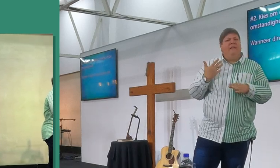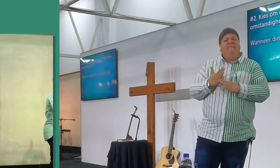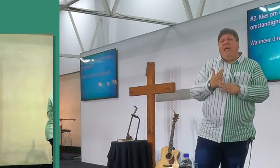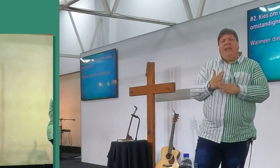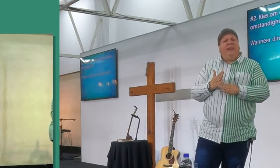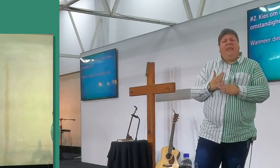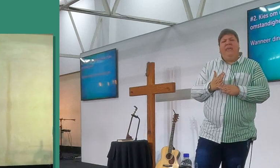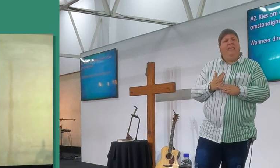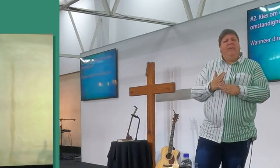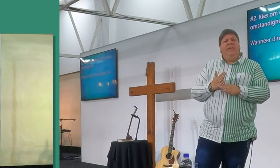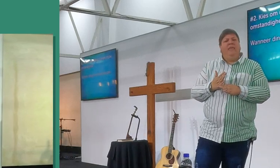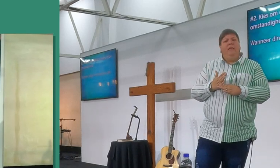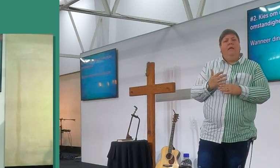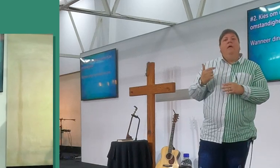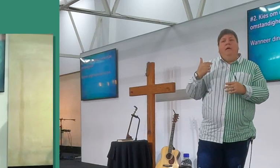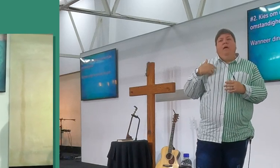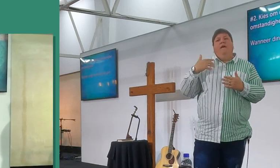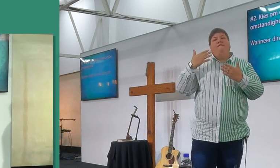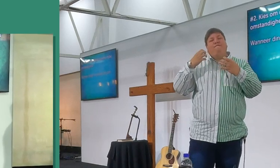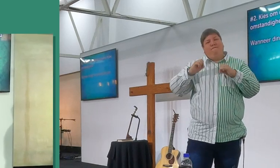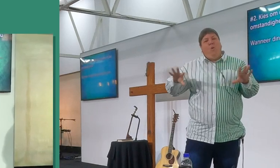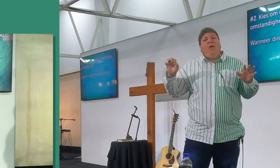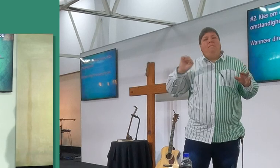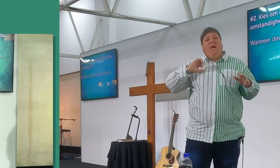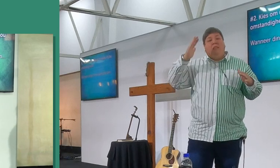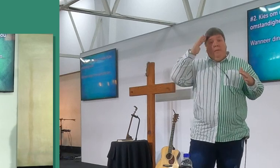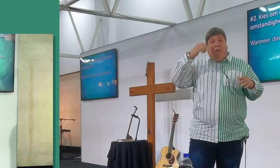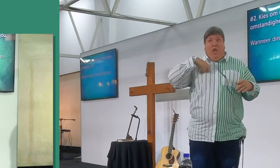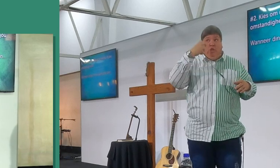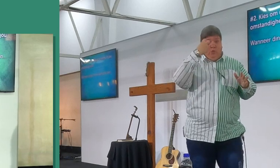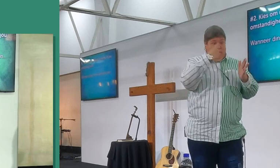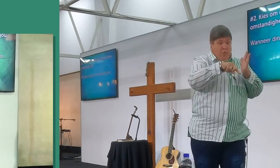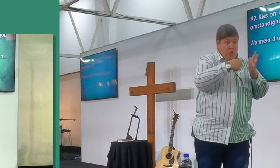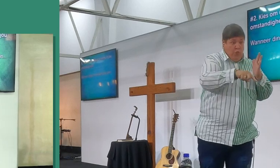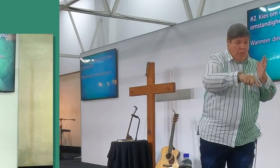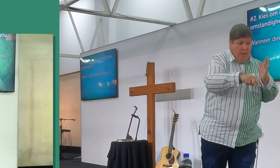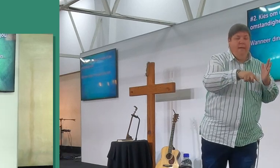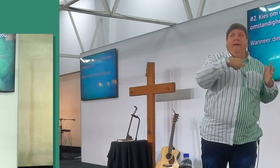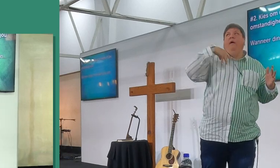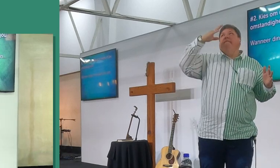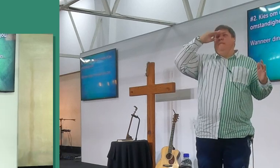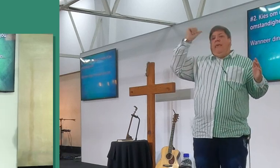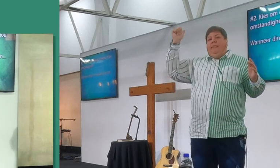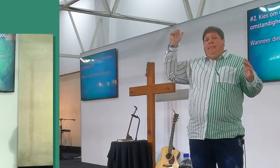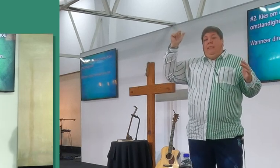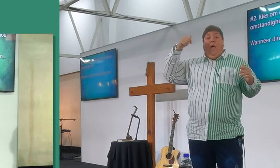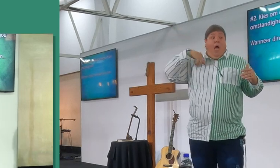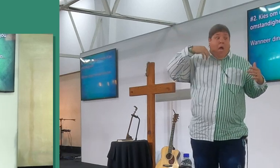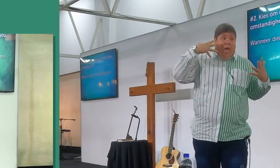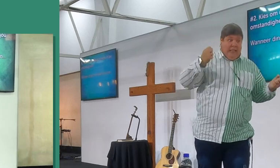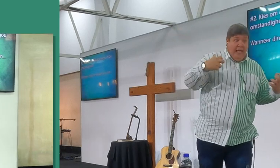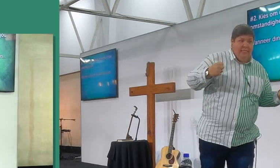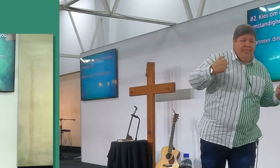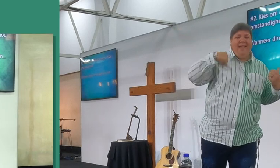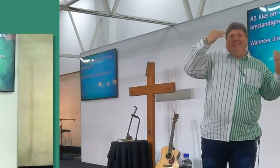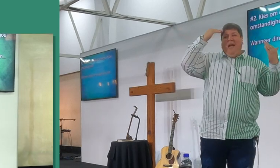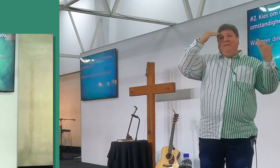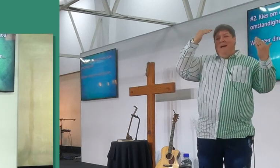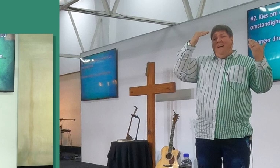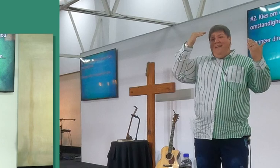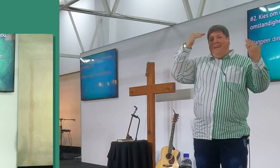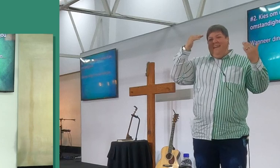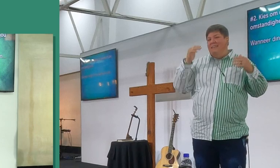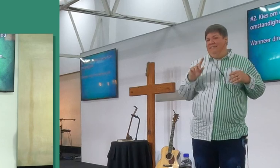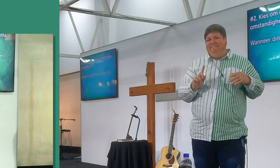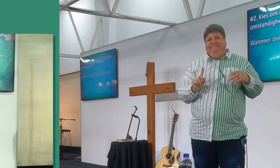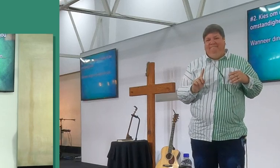ek is lief vir die jere, maar ek verloor my dankbaarheid langs die paan, omdat ek my dankbaarheid sit, in my omstandighere, en ek en